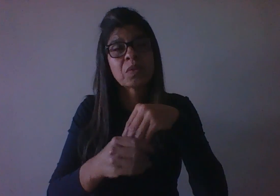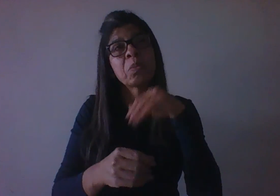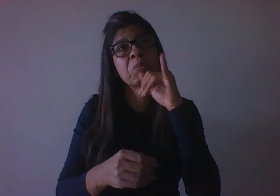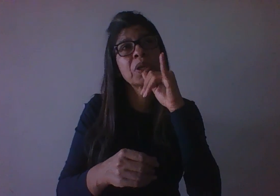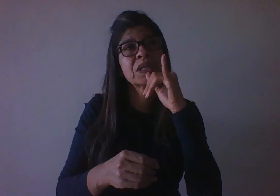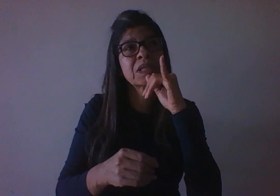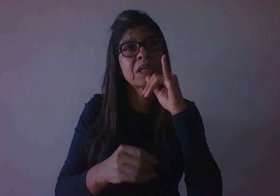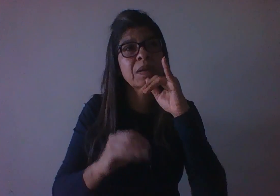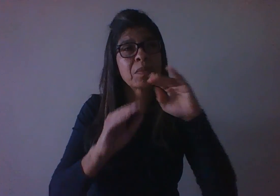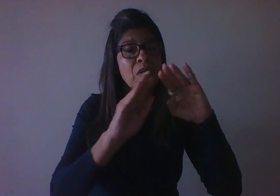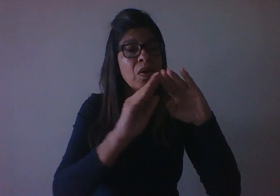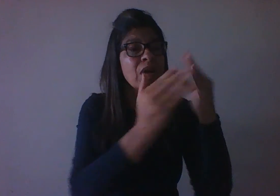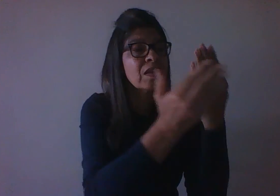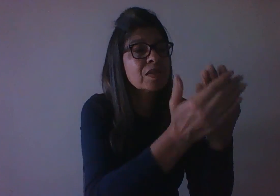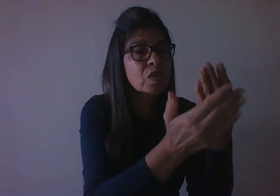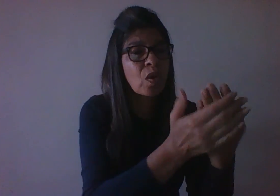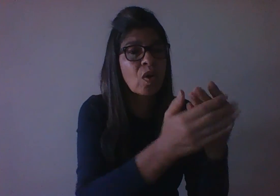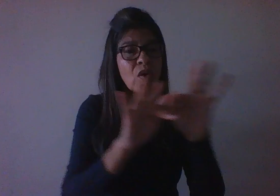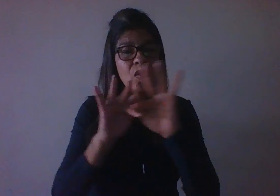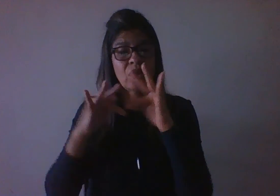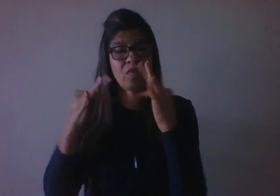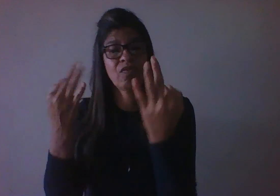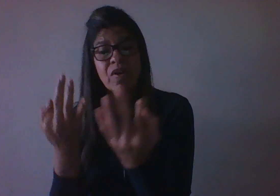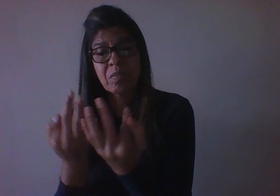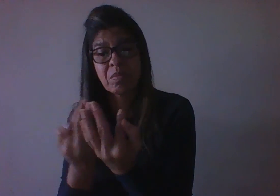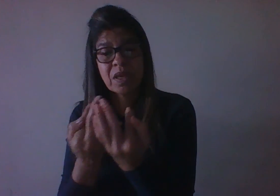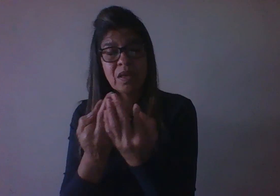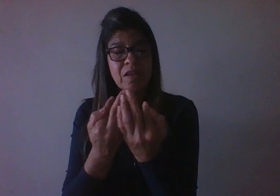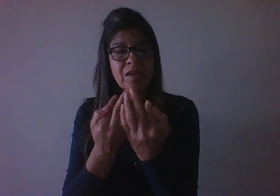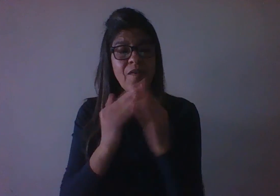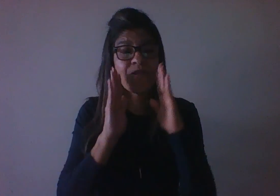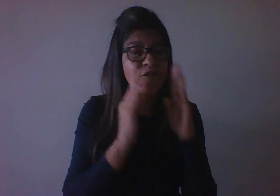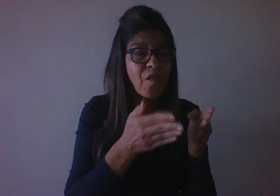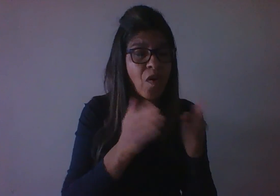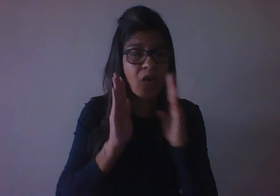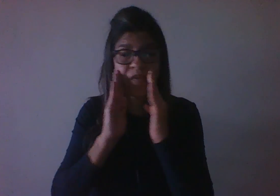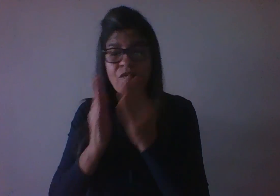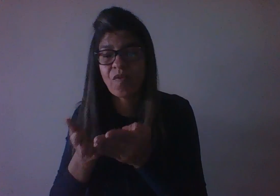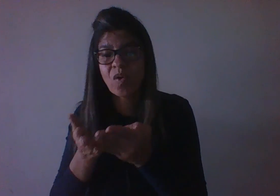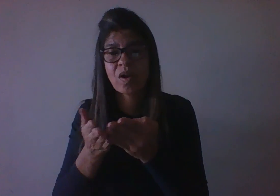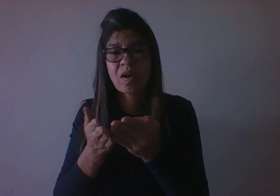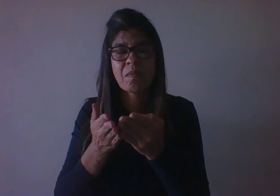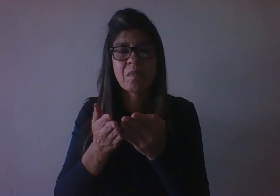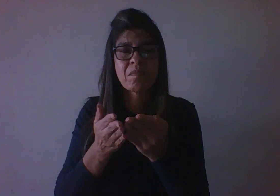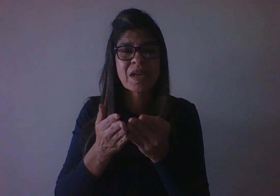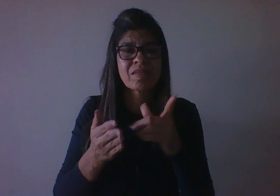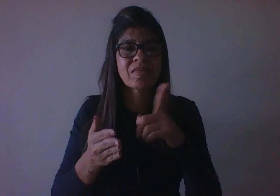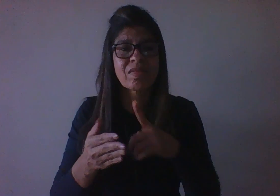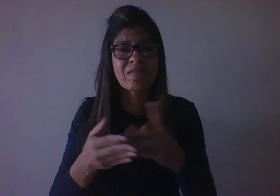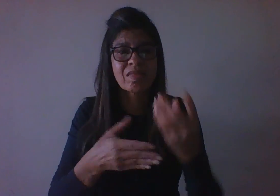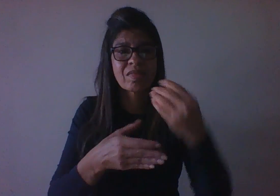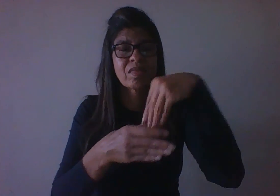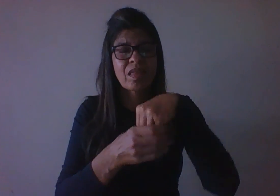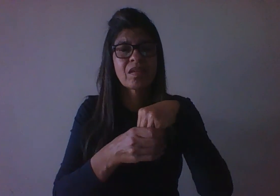etc., mas que contempla uma percepção macro da relação dos atentores desses aspectos entre si.